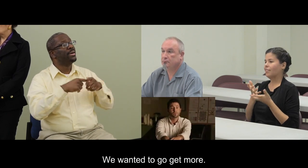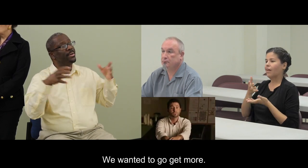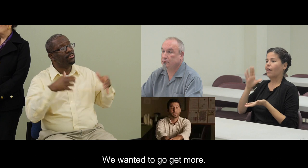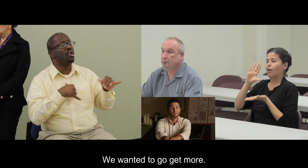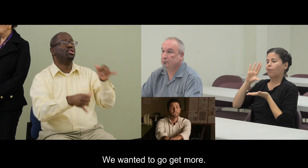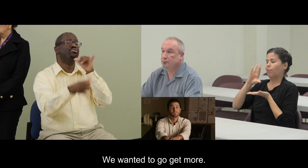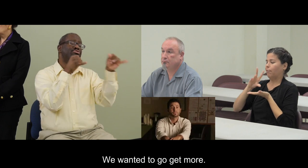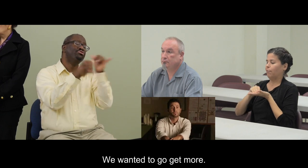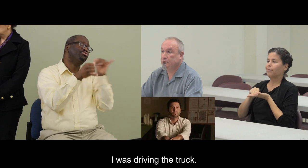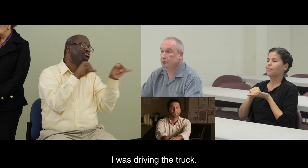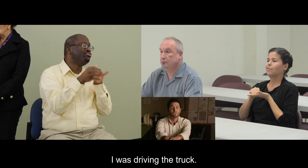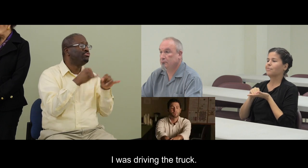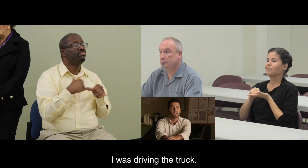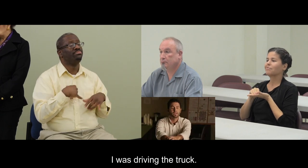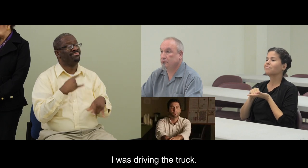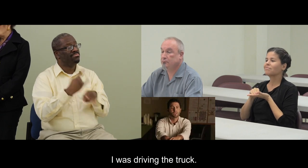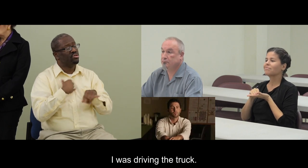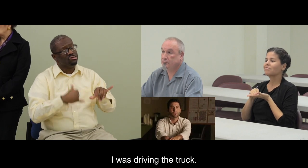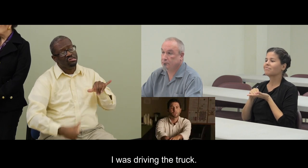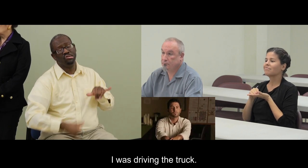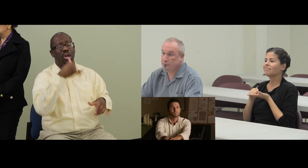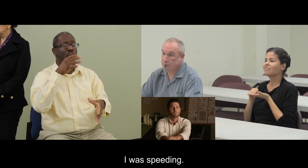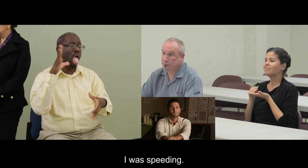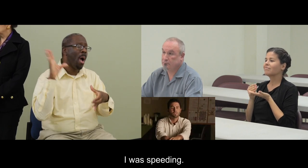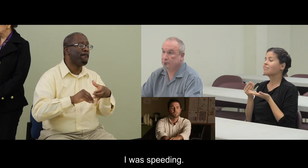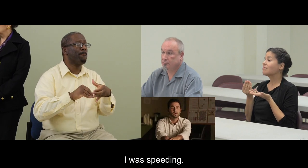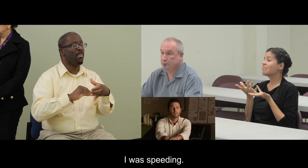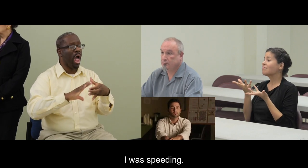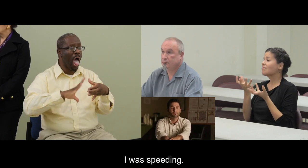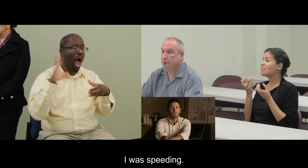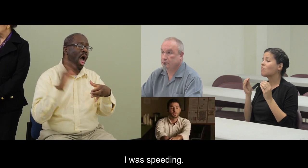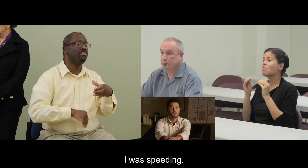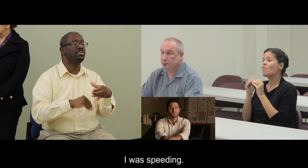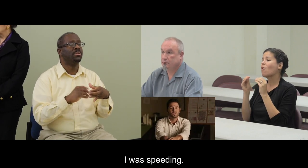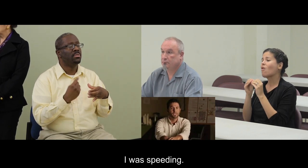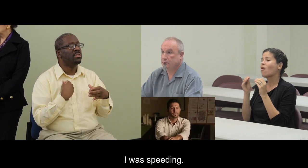ir a conseguir más. Allí iba manejando la troca, iba a alta velocidad,